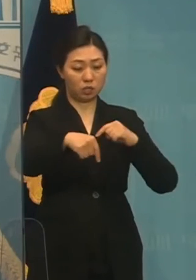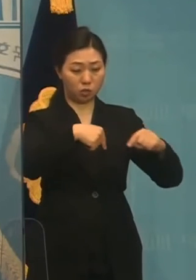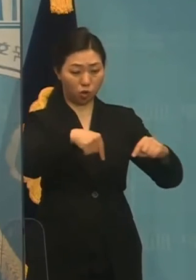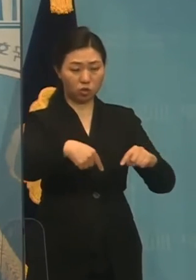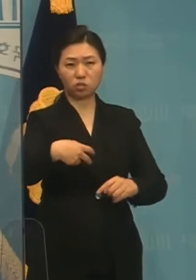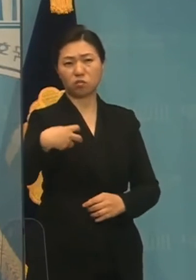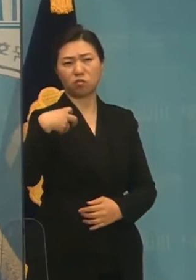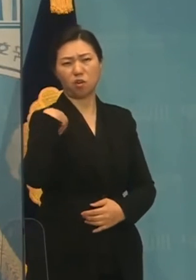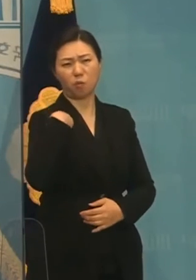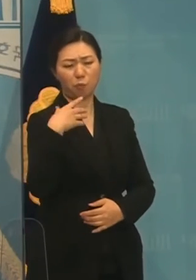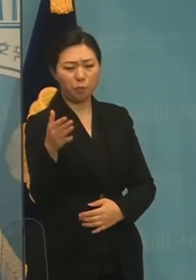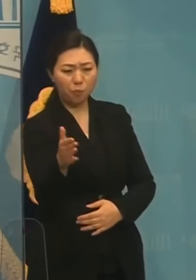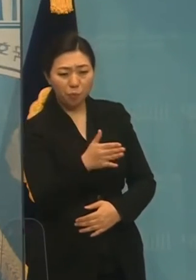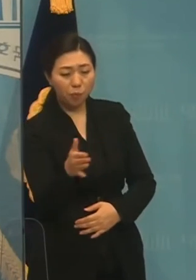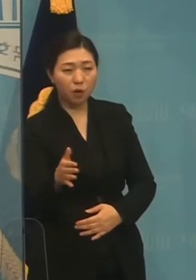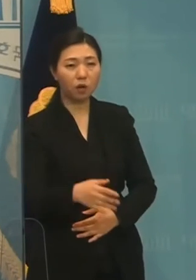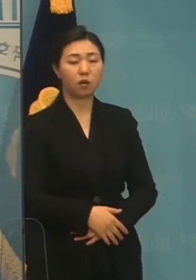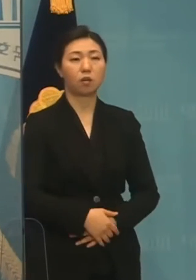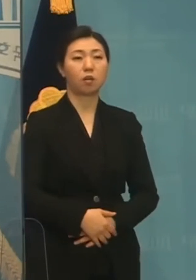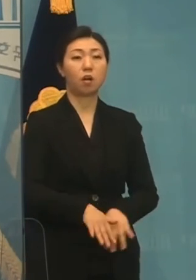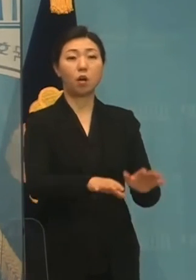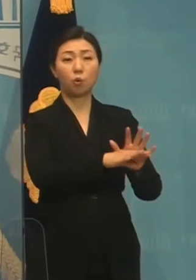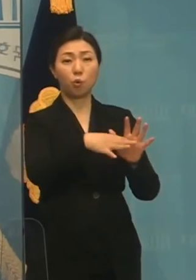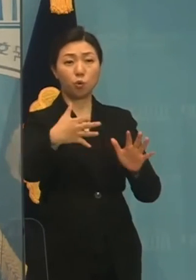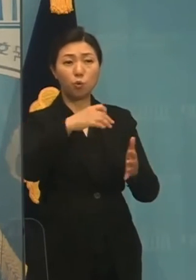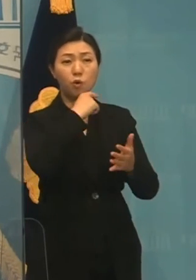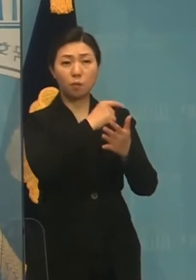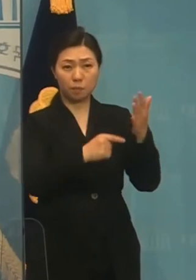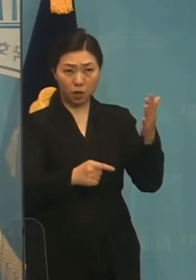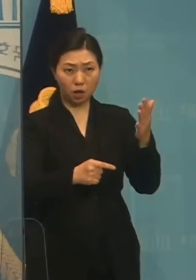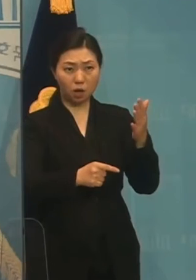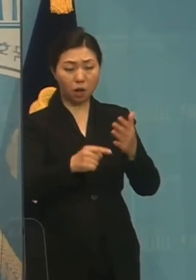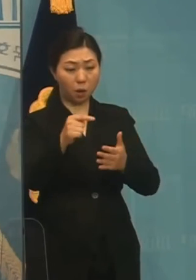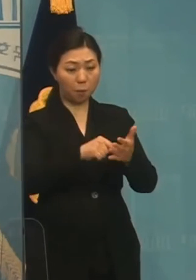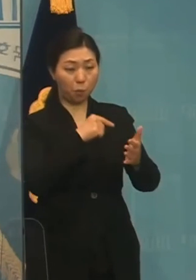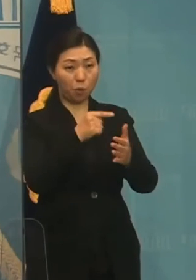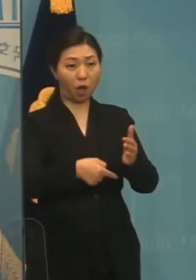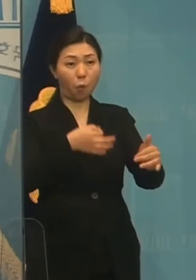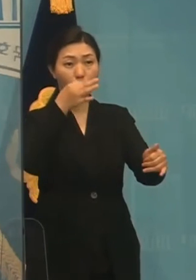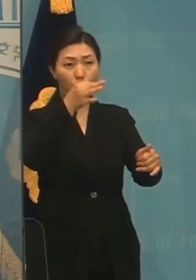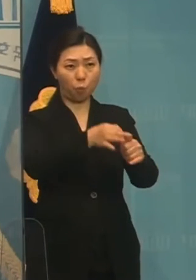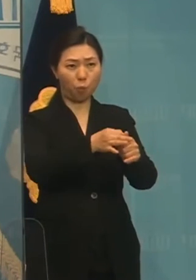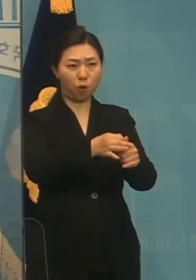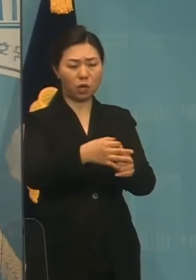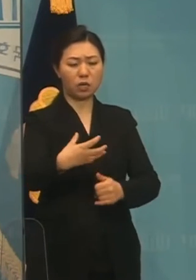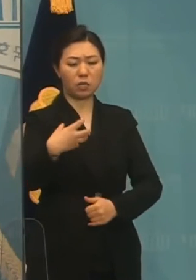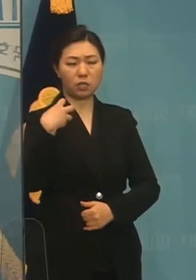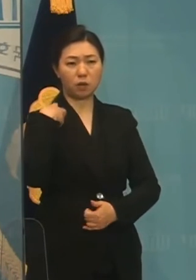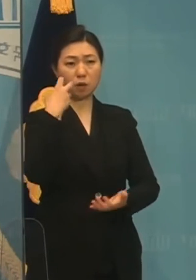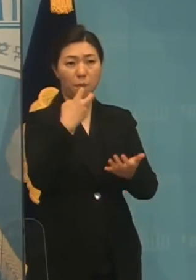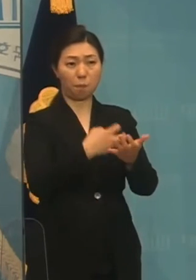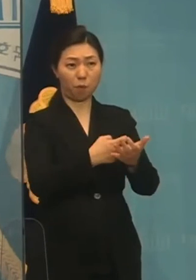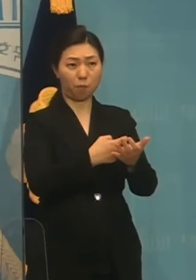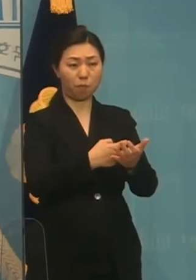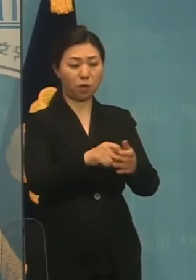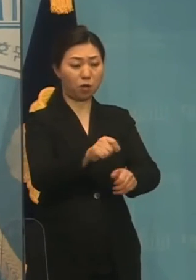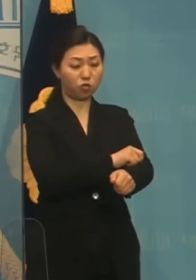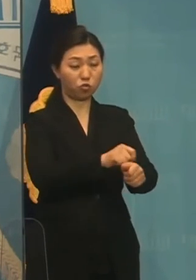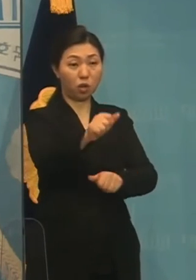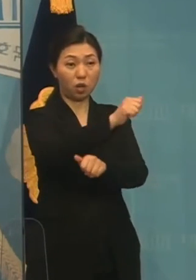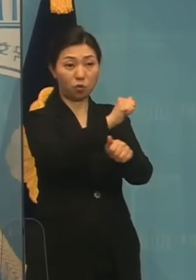보이지 않습니다. 코로나 손실부상과 책임이 있는 법 제도를 위한 국회 특위 구성금은